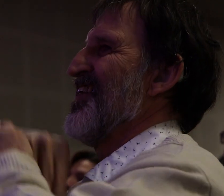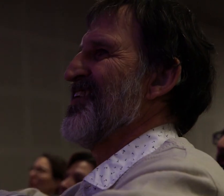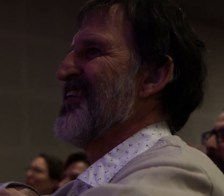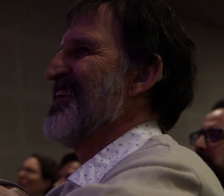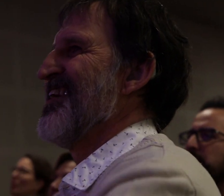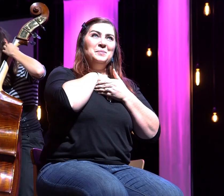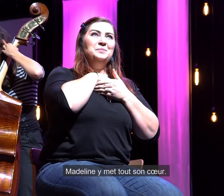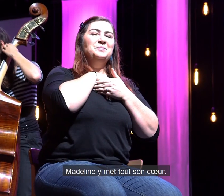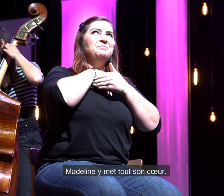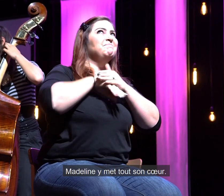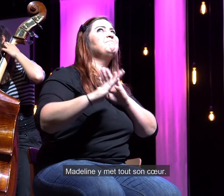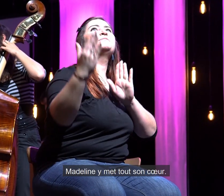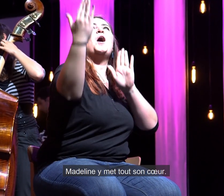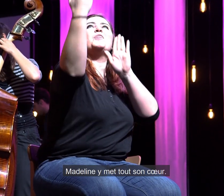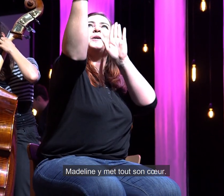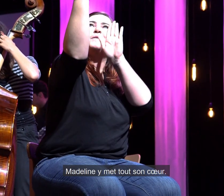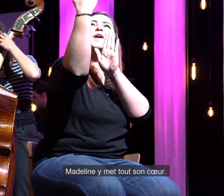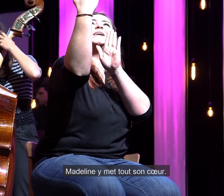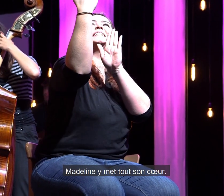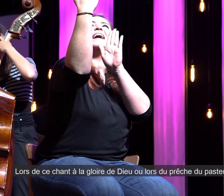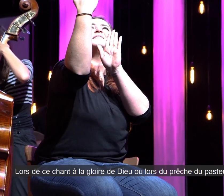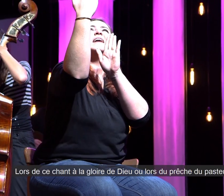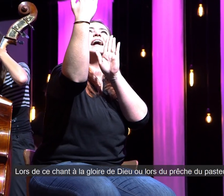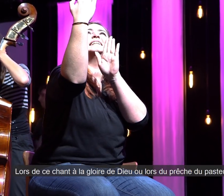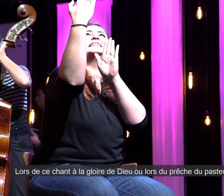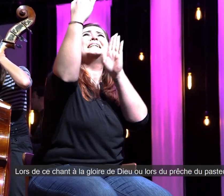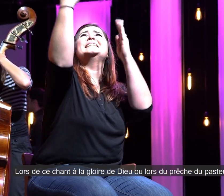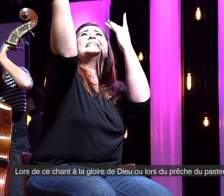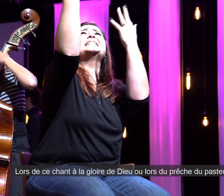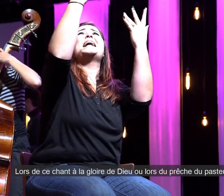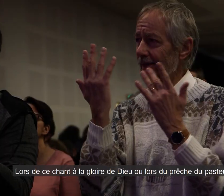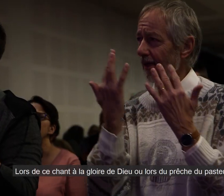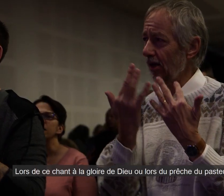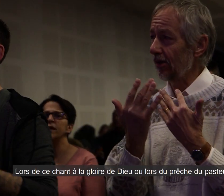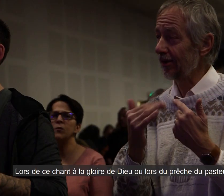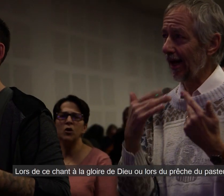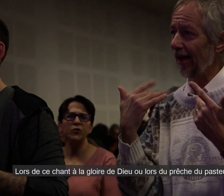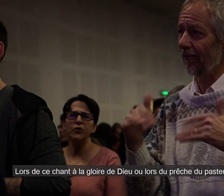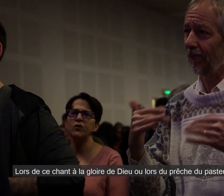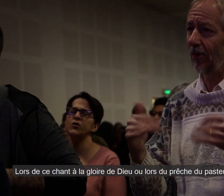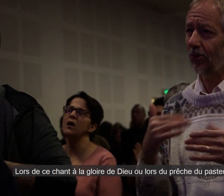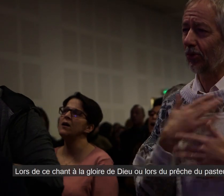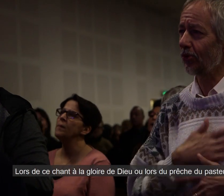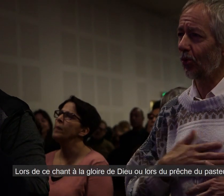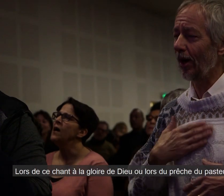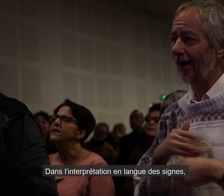ma compagne. Madeleine y met tout son cœur, lors de ce chant à la gloire de Dieu ou lors du prêche du pasteur. Dans l